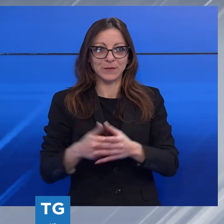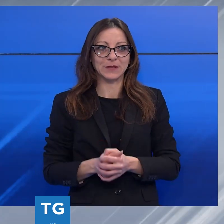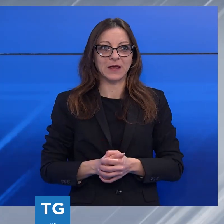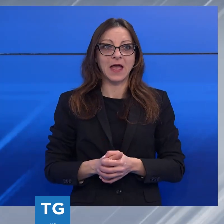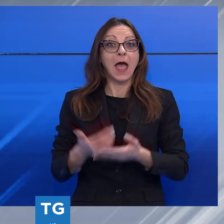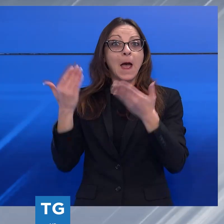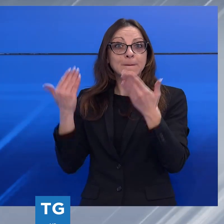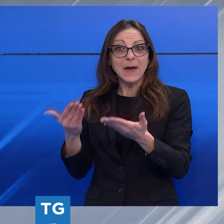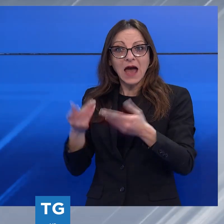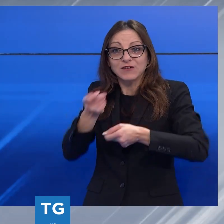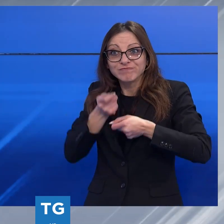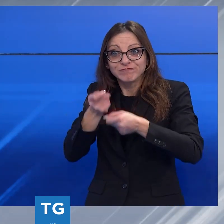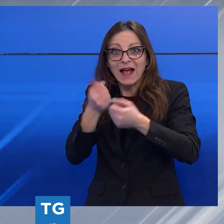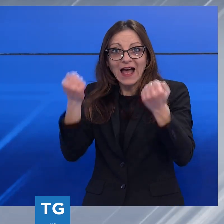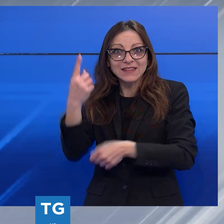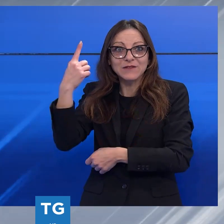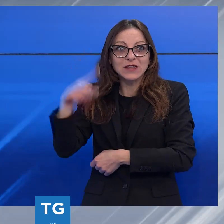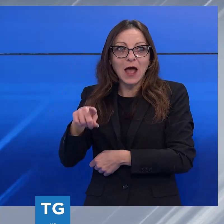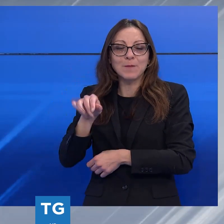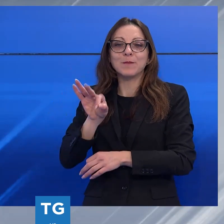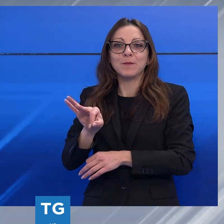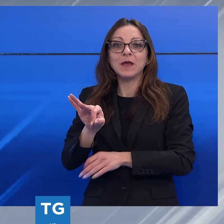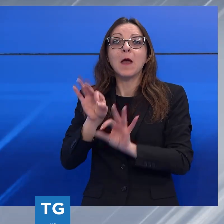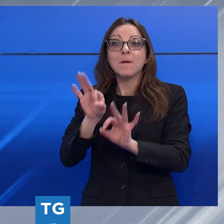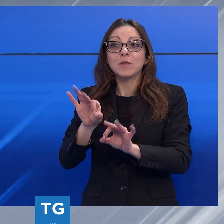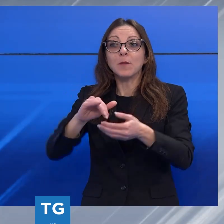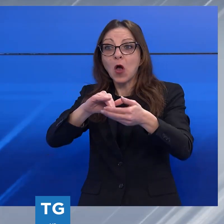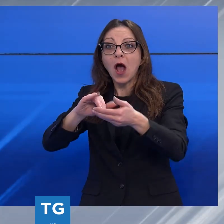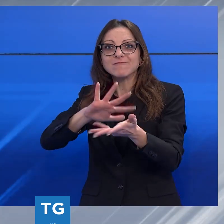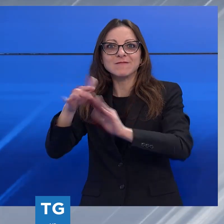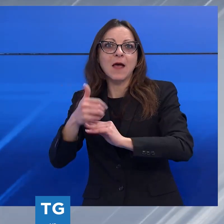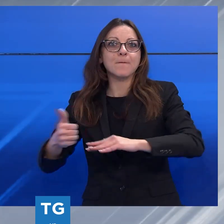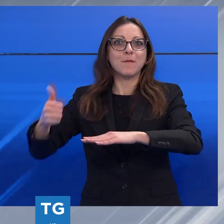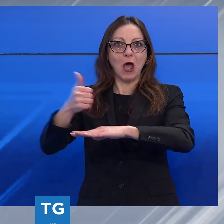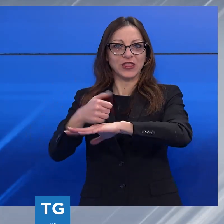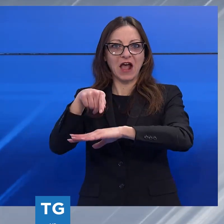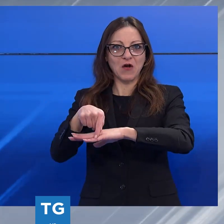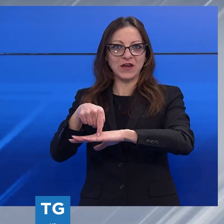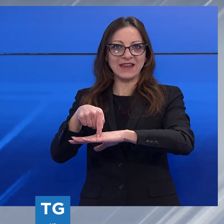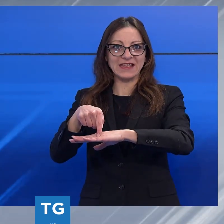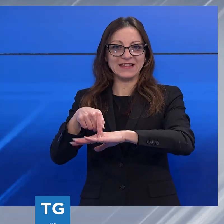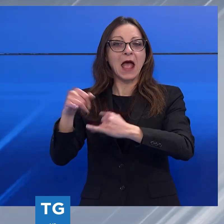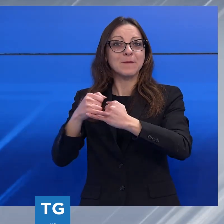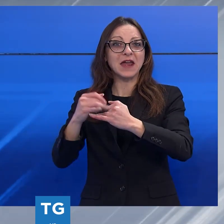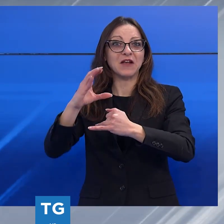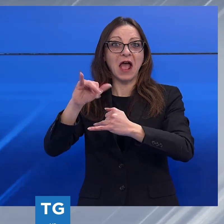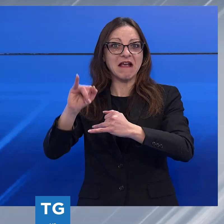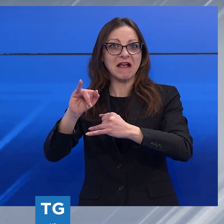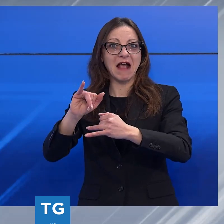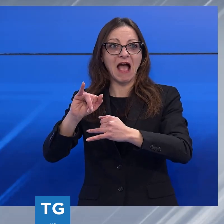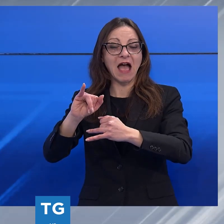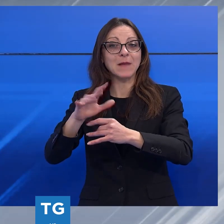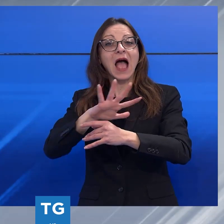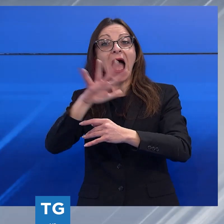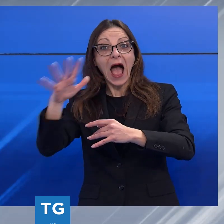tipo di iniziative che rendono protagoniste le associazioni del territorio, in un mondo particolare il CAI, ma anche molte